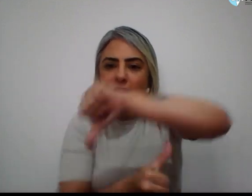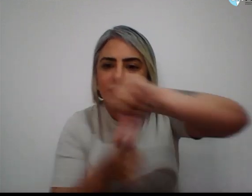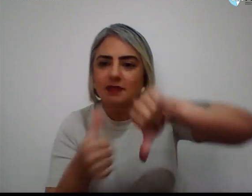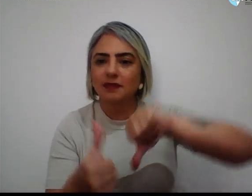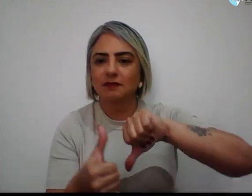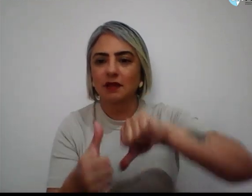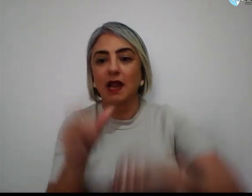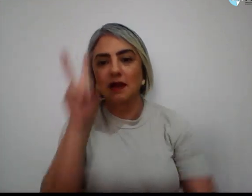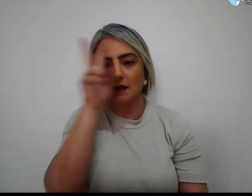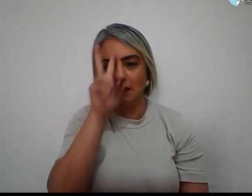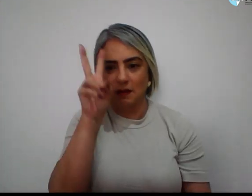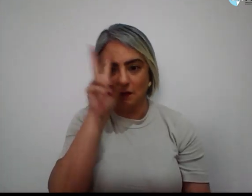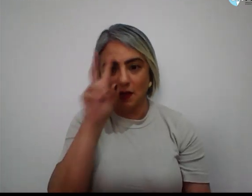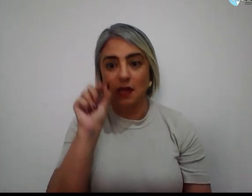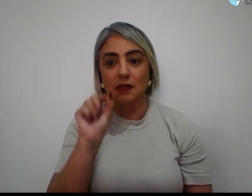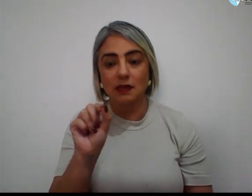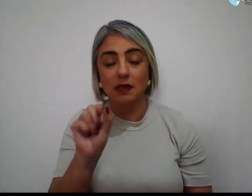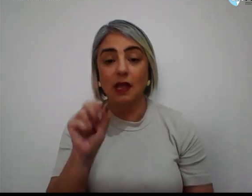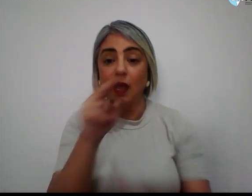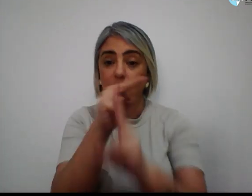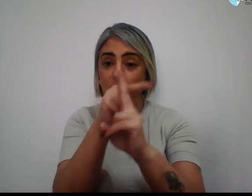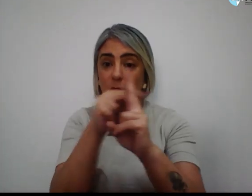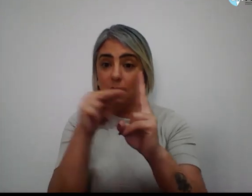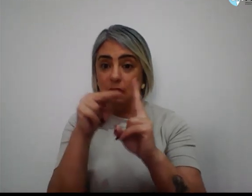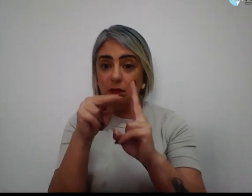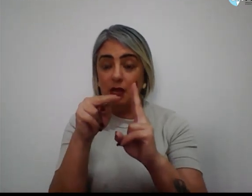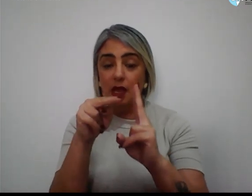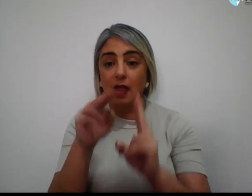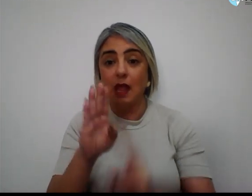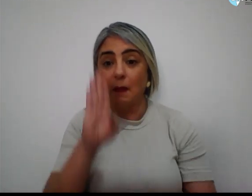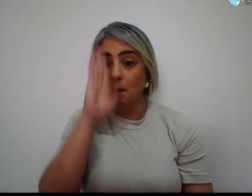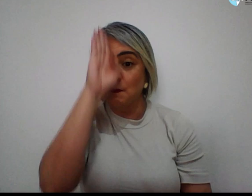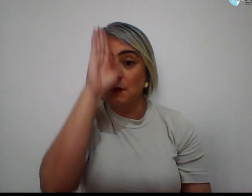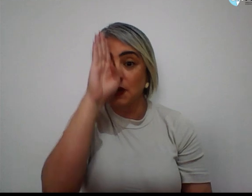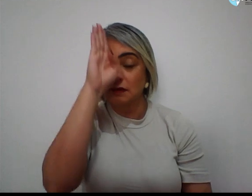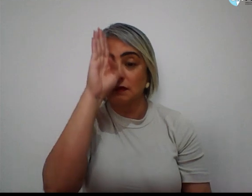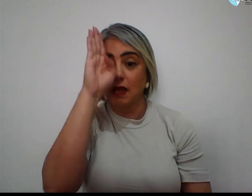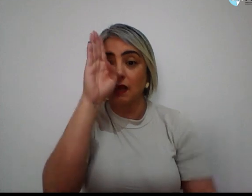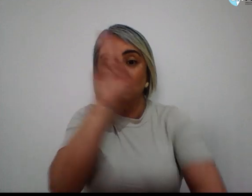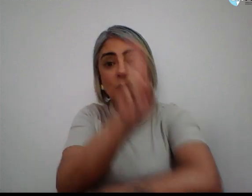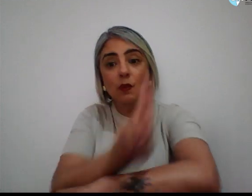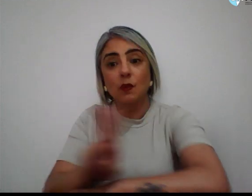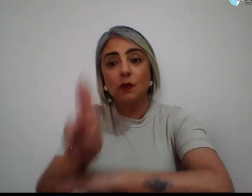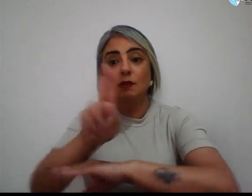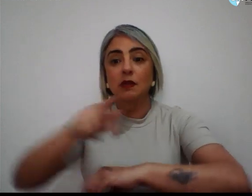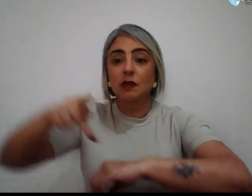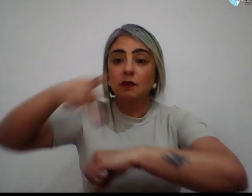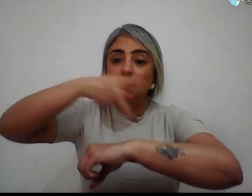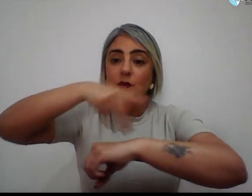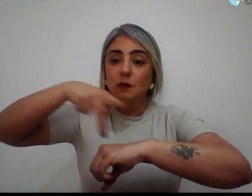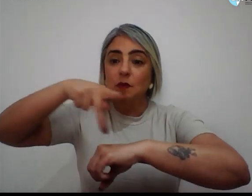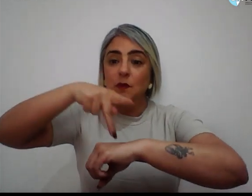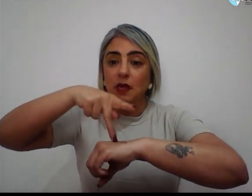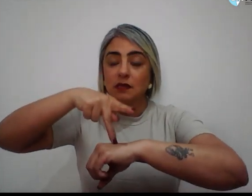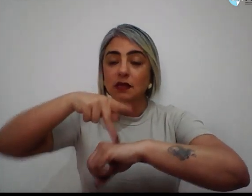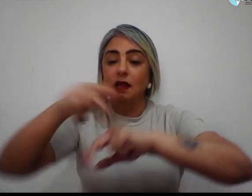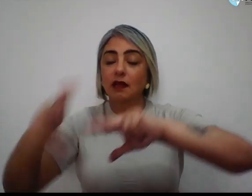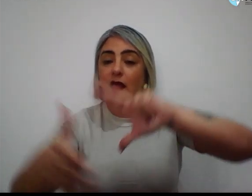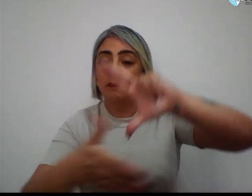Lembrando que a UNB é uma das principais universidades do país e da América Latina,